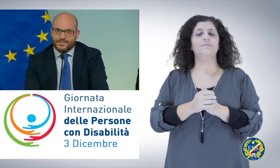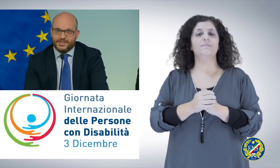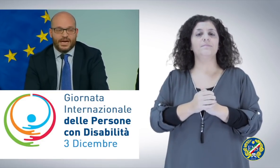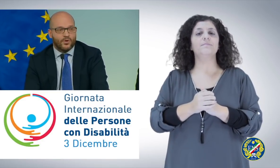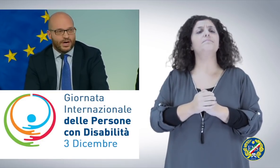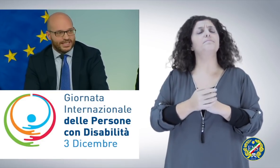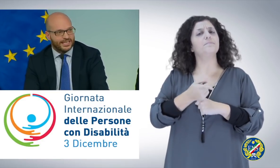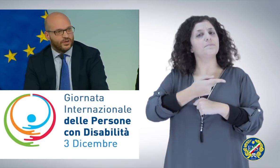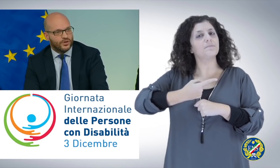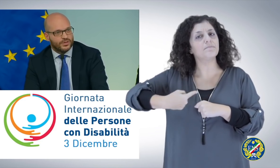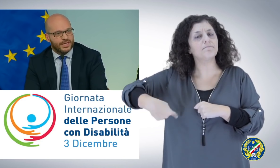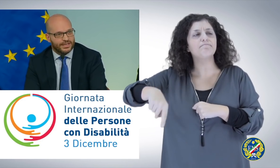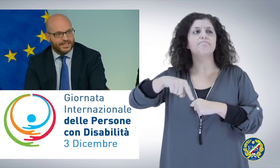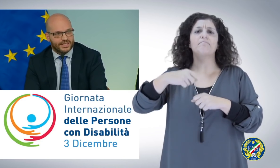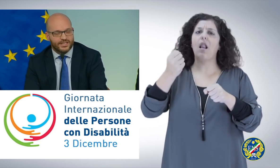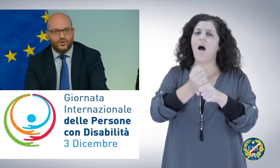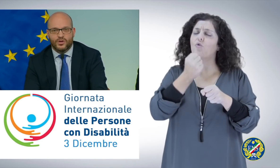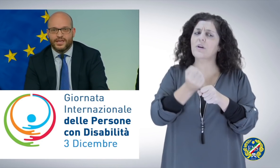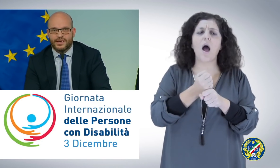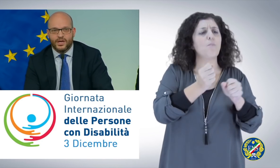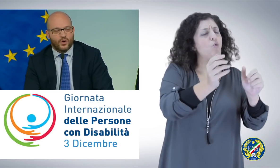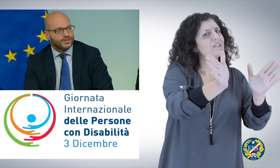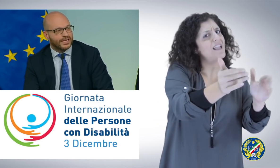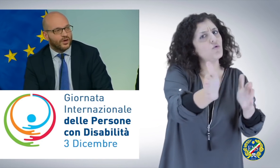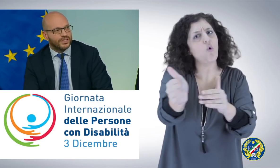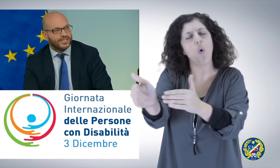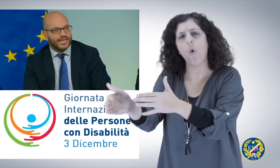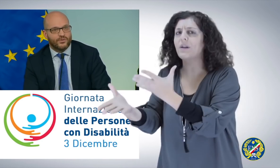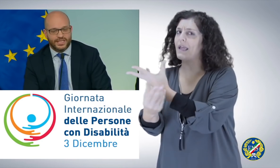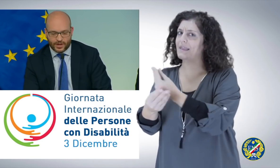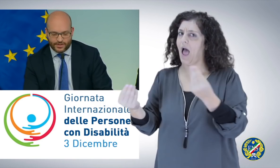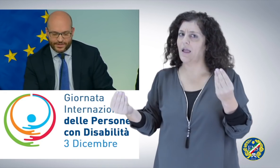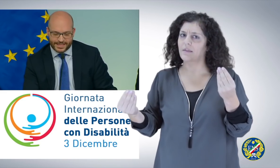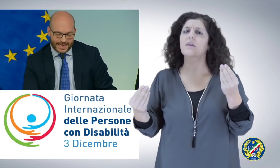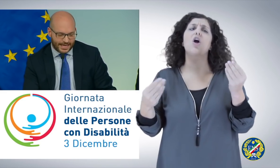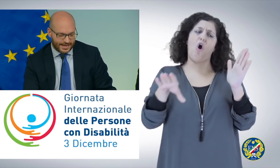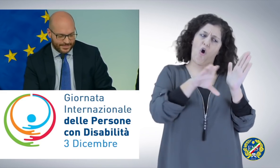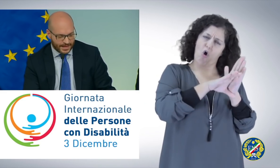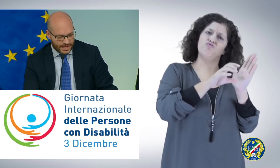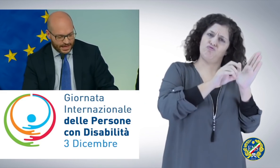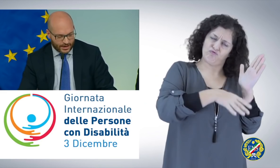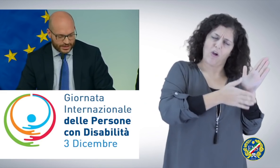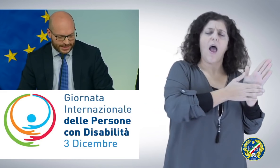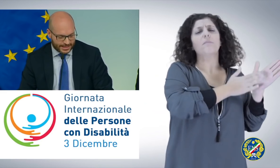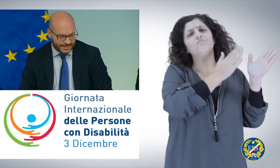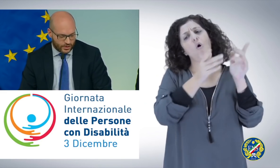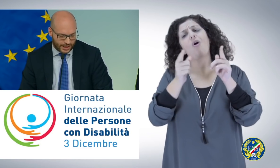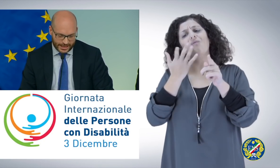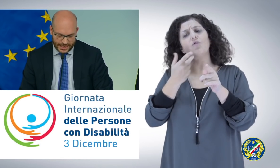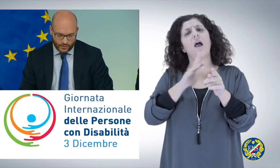Stiamo agendo in diversi settori. Oltre al codice, già in questa manovra finanziaria, la nostra intenzione è